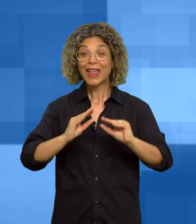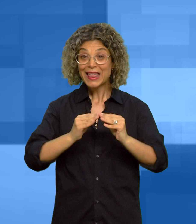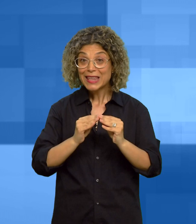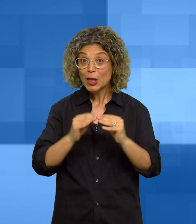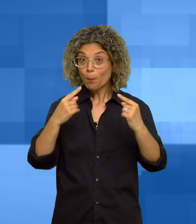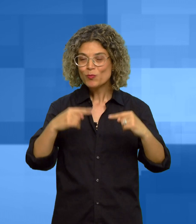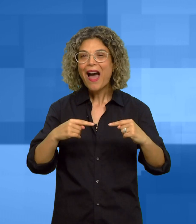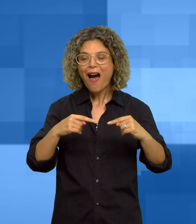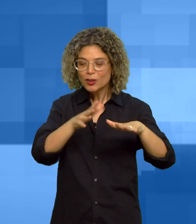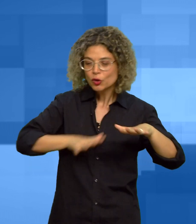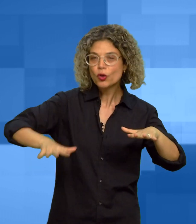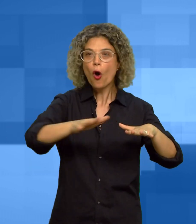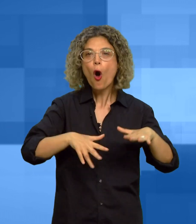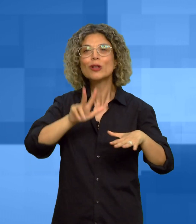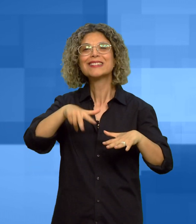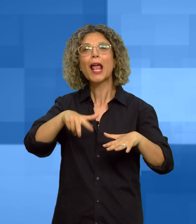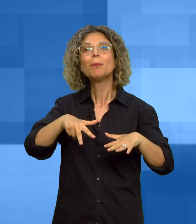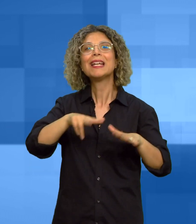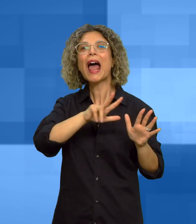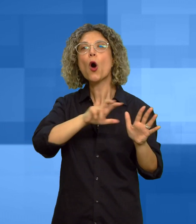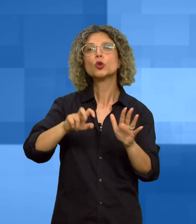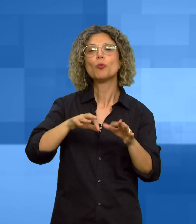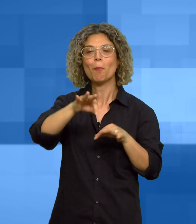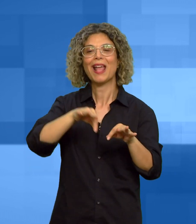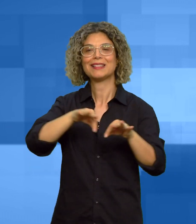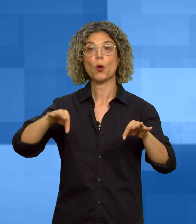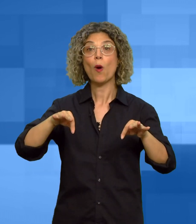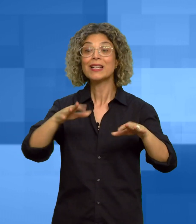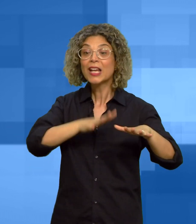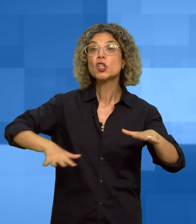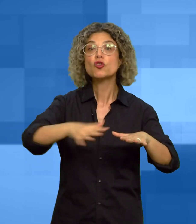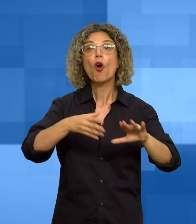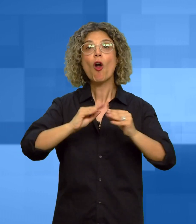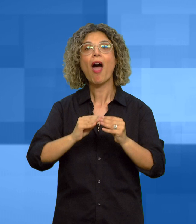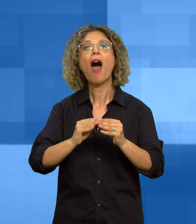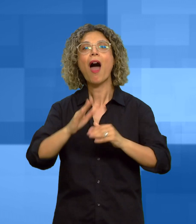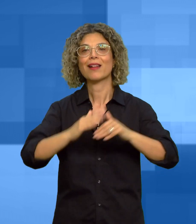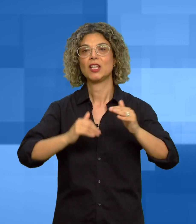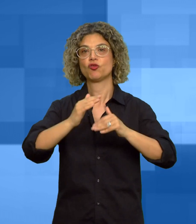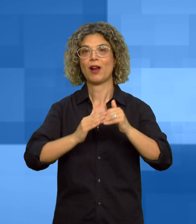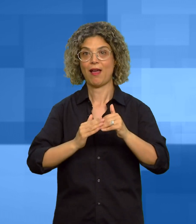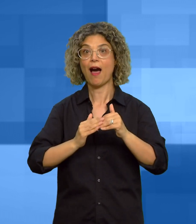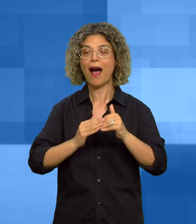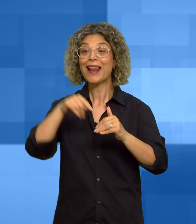superficie pari a 3800 metri quadri della zona artigianale con un generatore